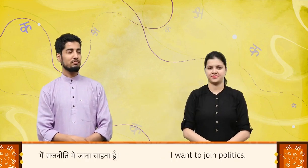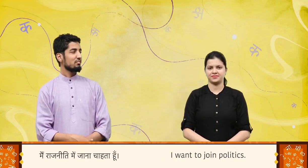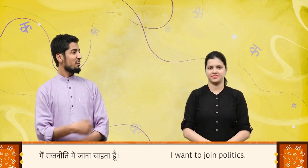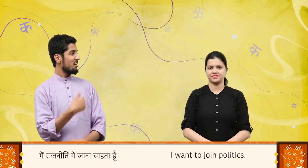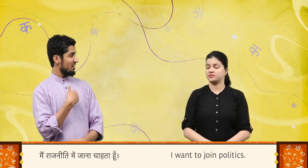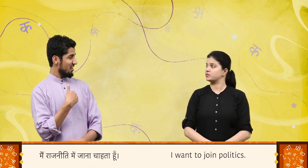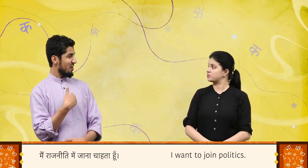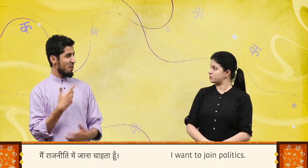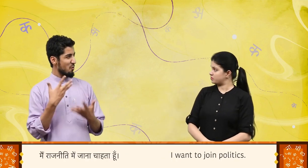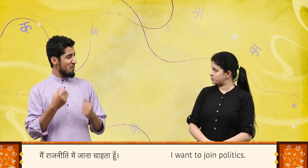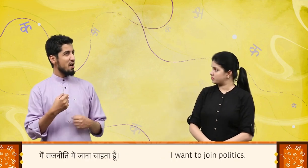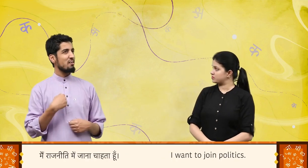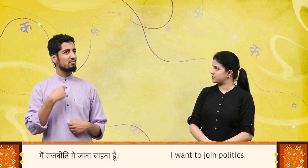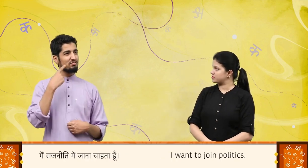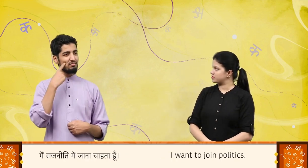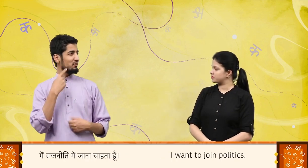मैं राजनीती में जाना चाहता हूँ